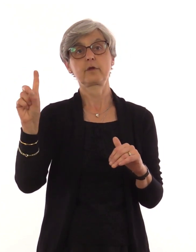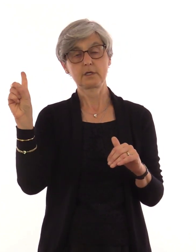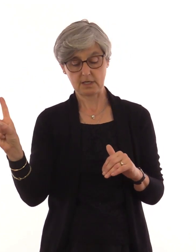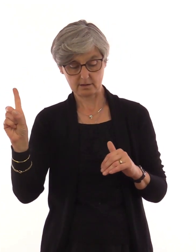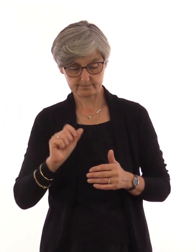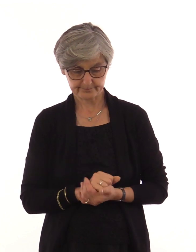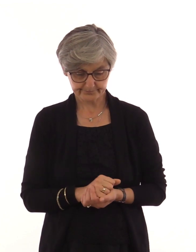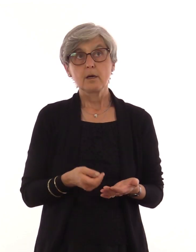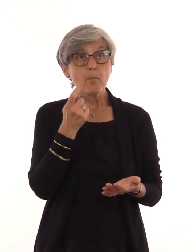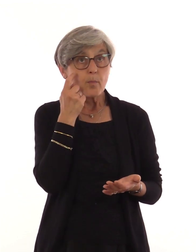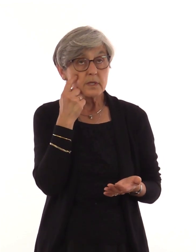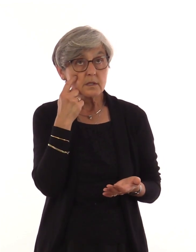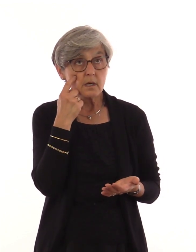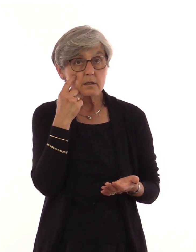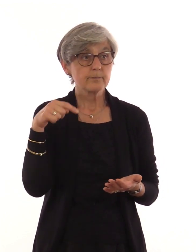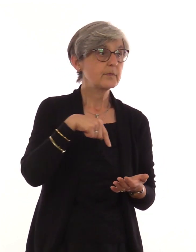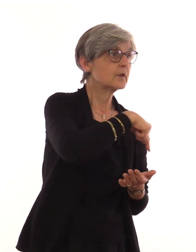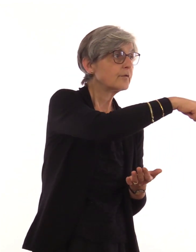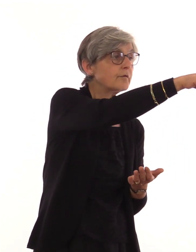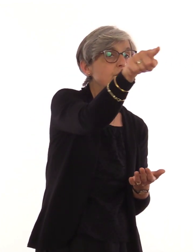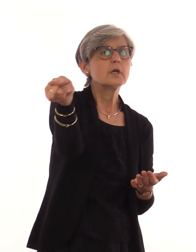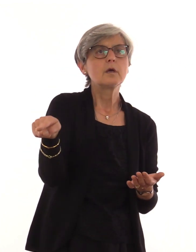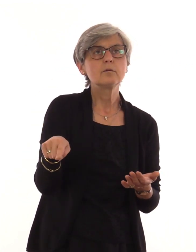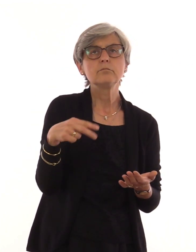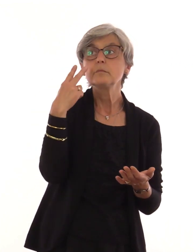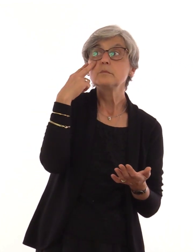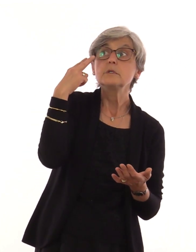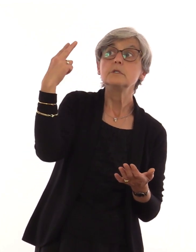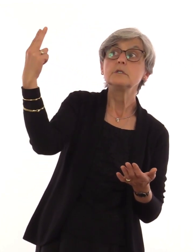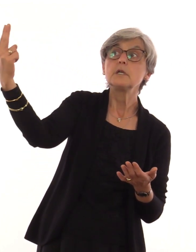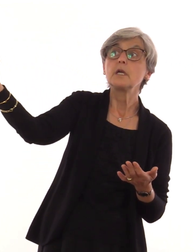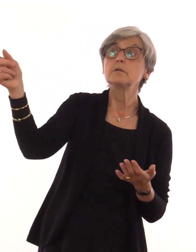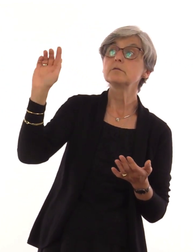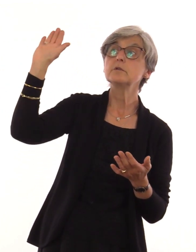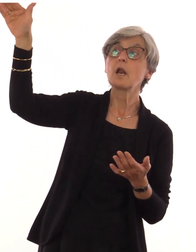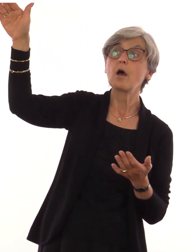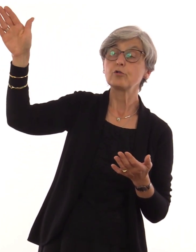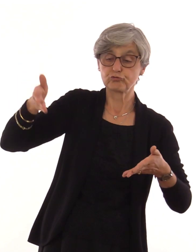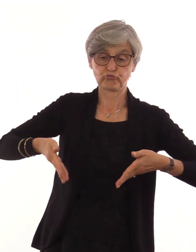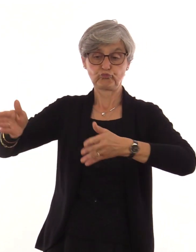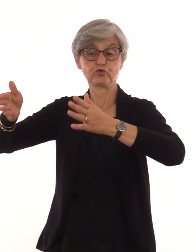Momentan sehen wir viele Wahlplakate. Auf der Straße,